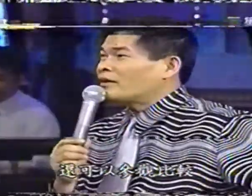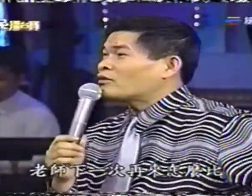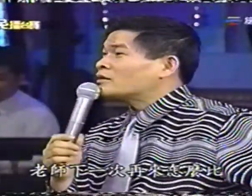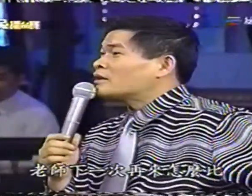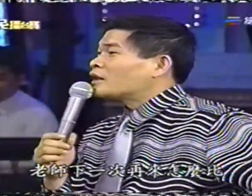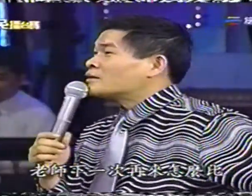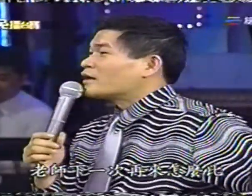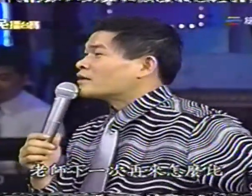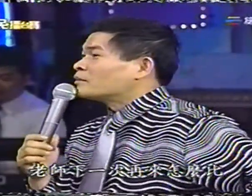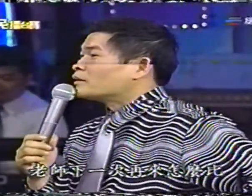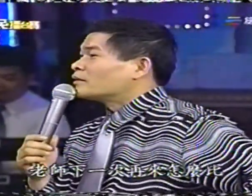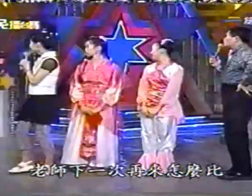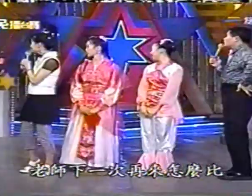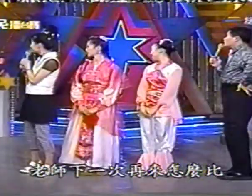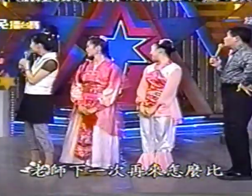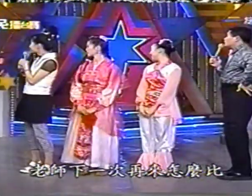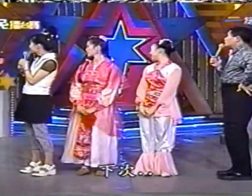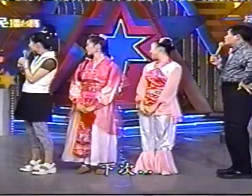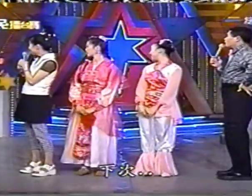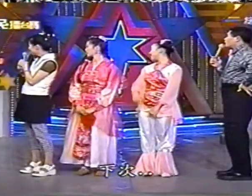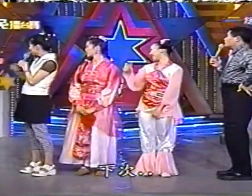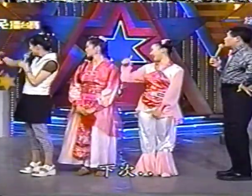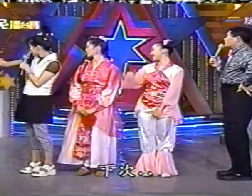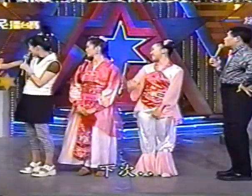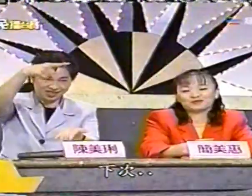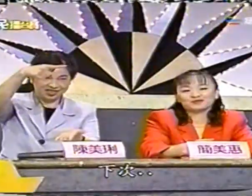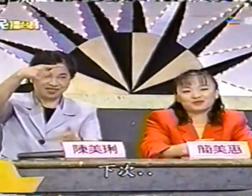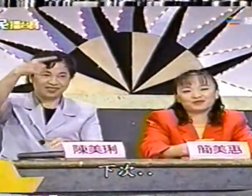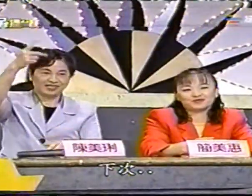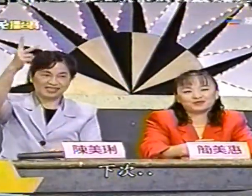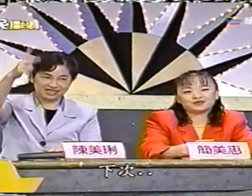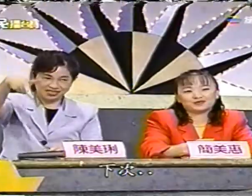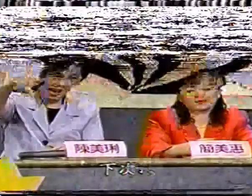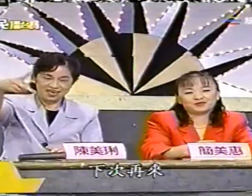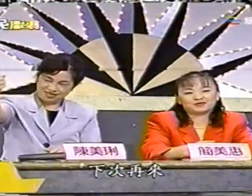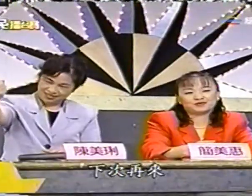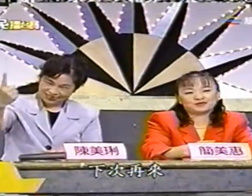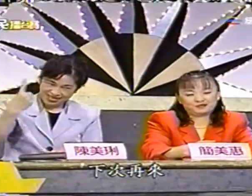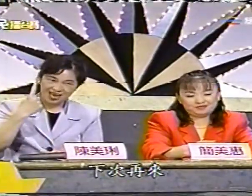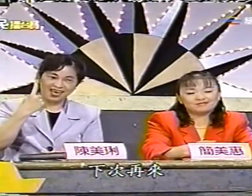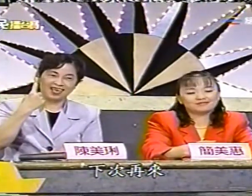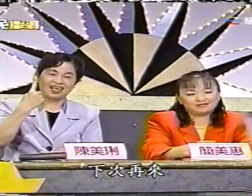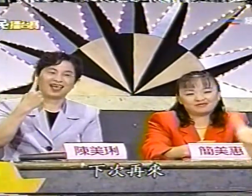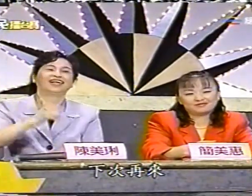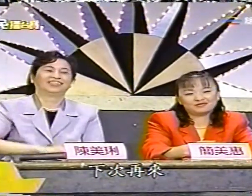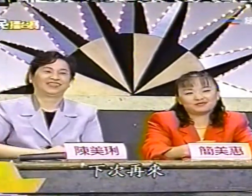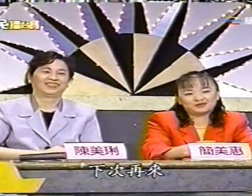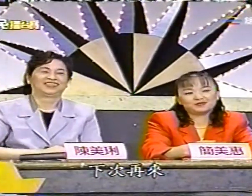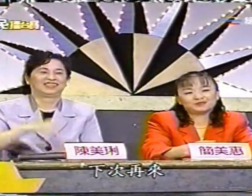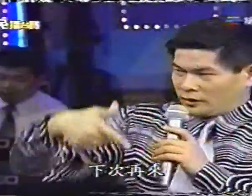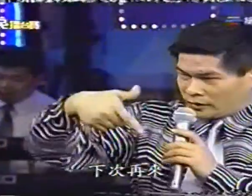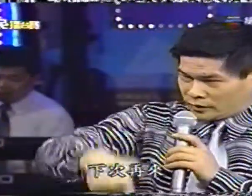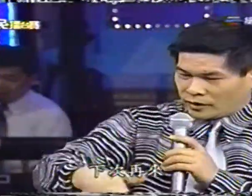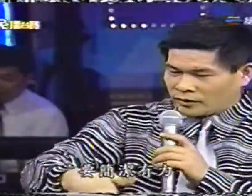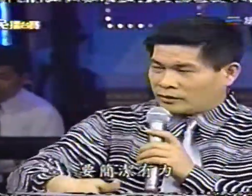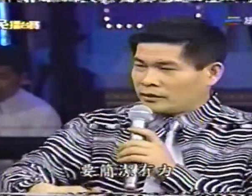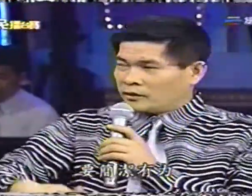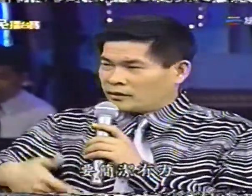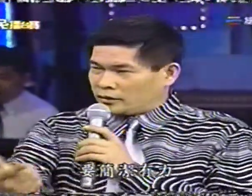高老師 下次再來怎麼比下次下次下次 下次再來喔喔 要簡